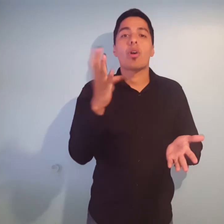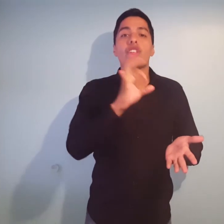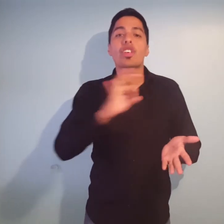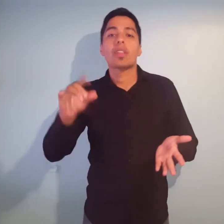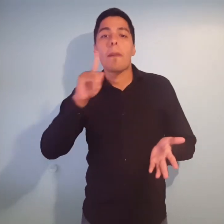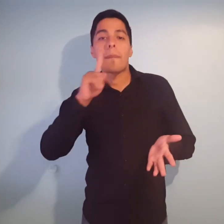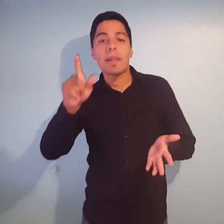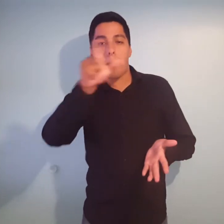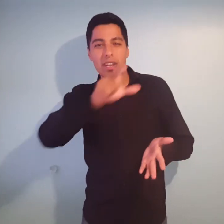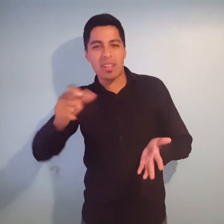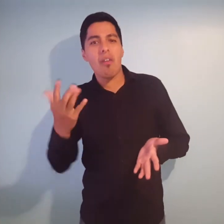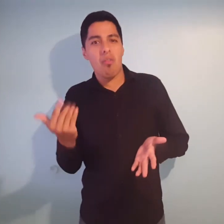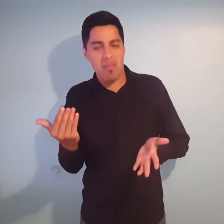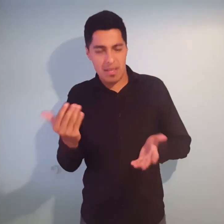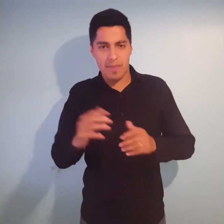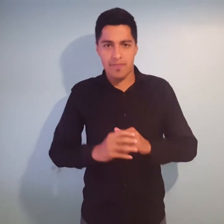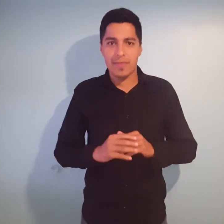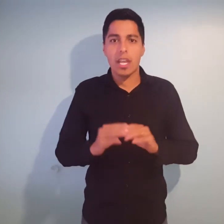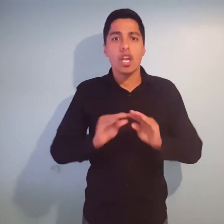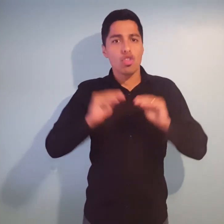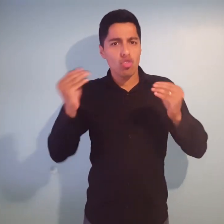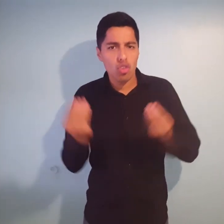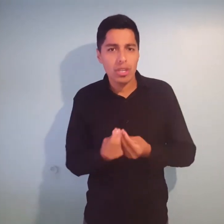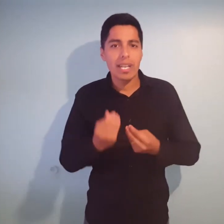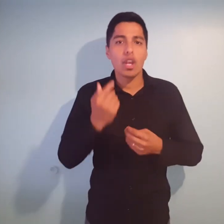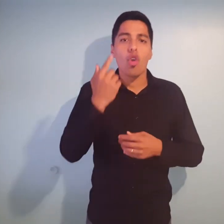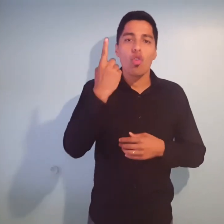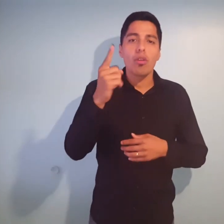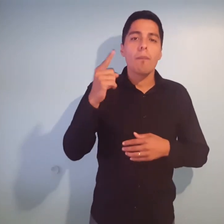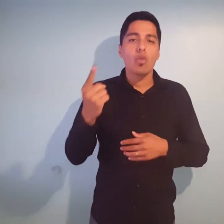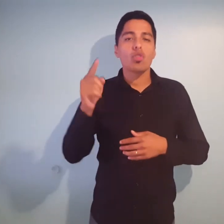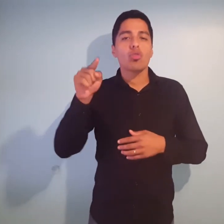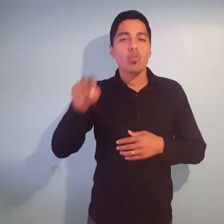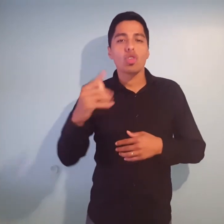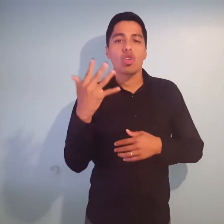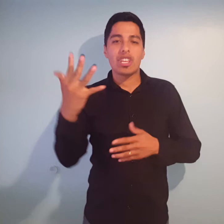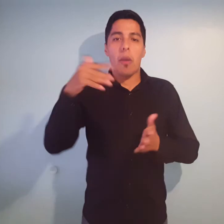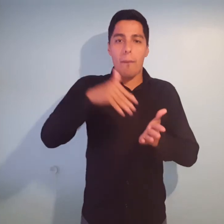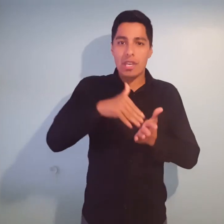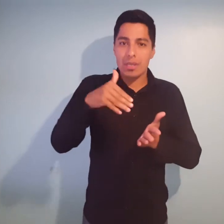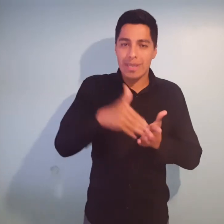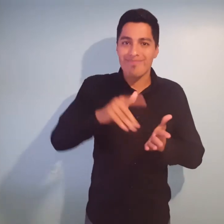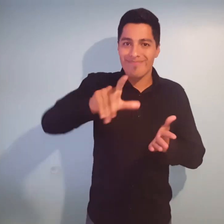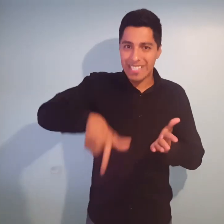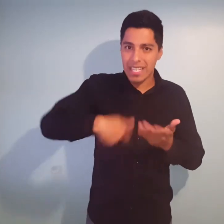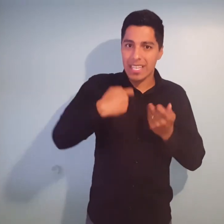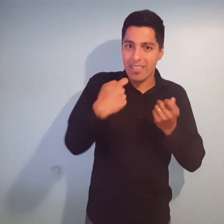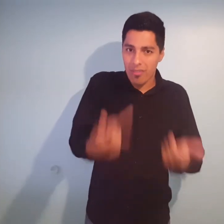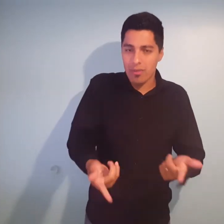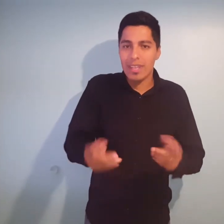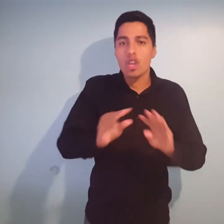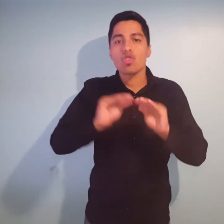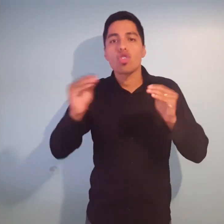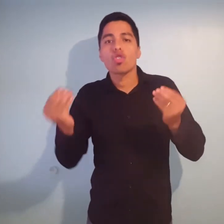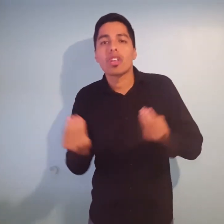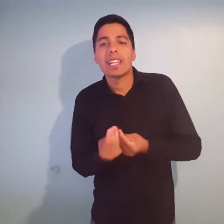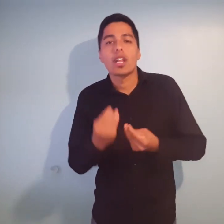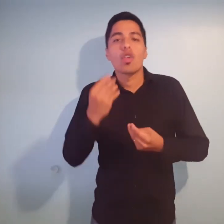prevé entregar más de 1.5 millones de tarjetas, que alcanzarán un total de 2.8